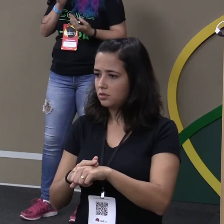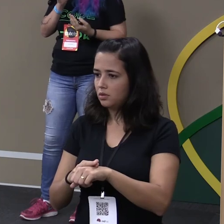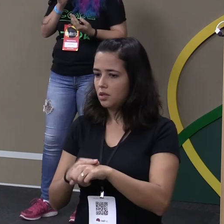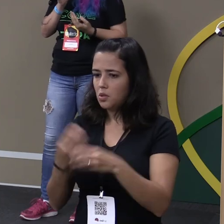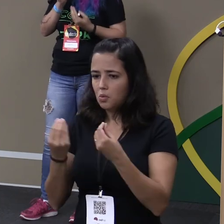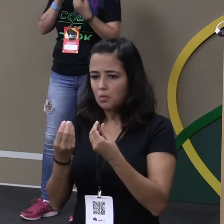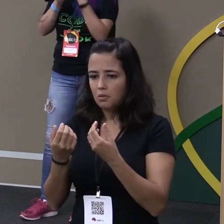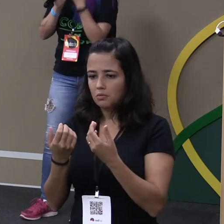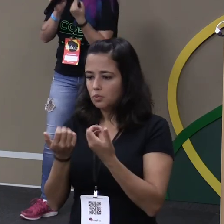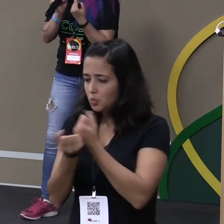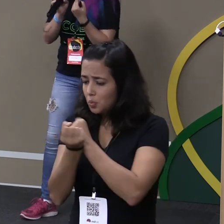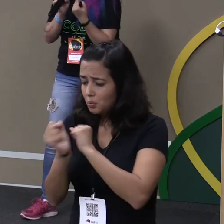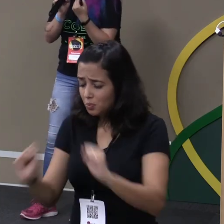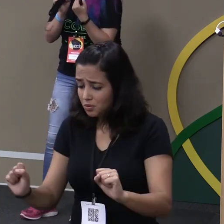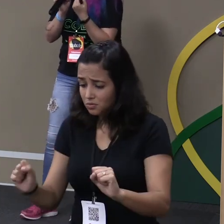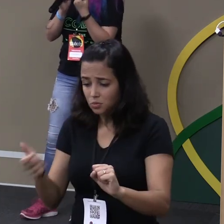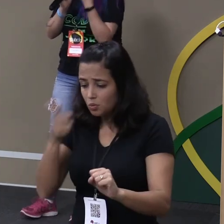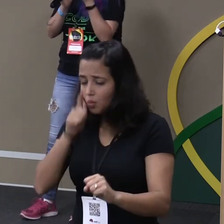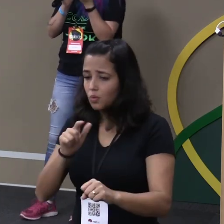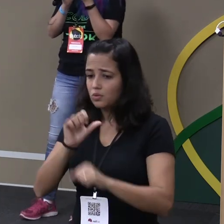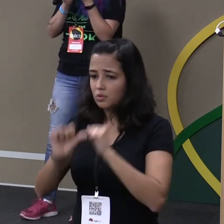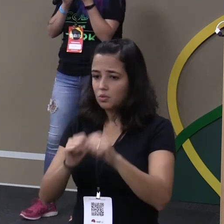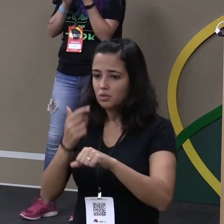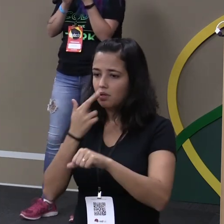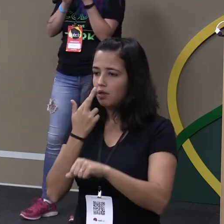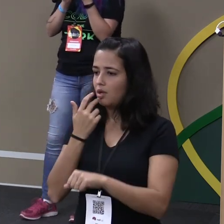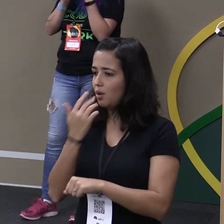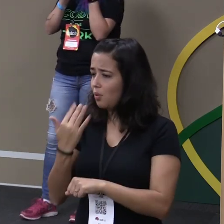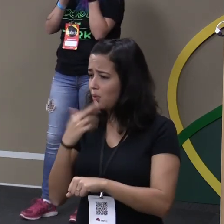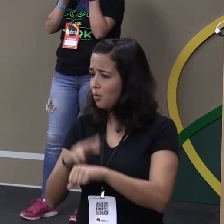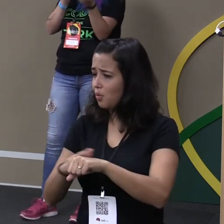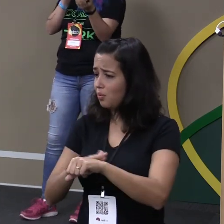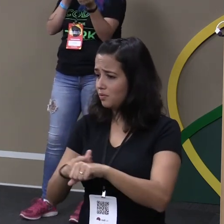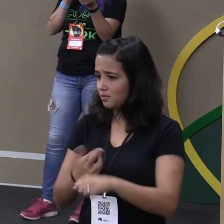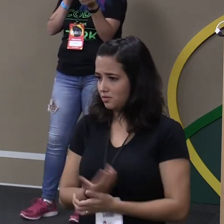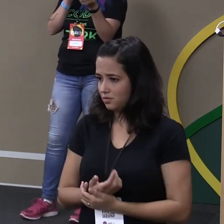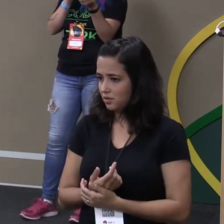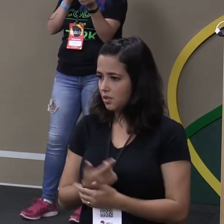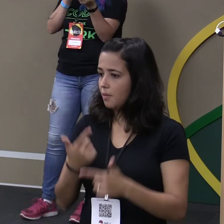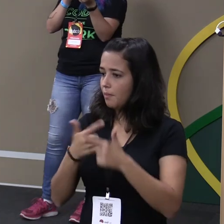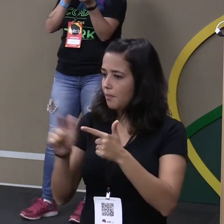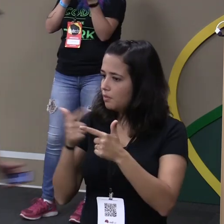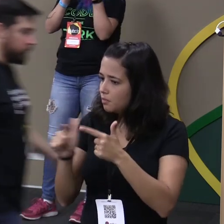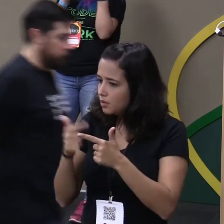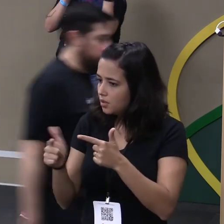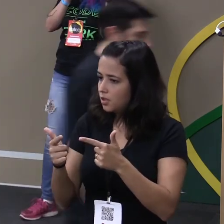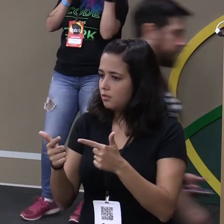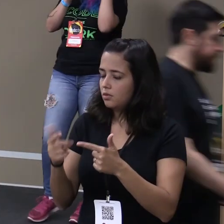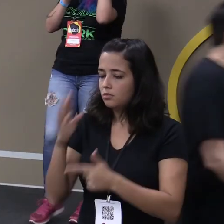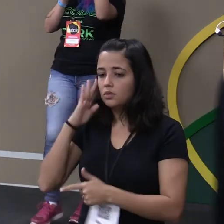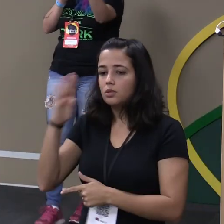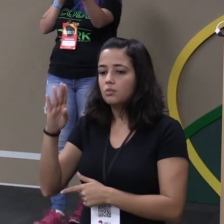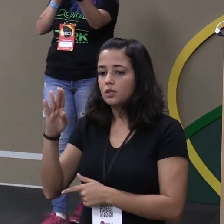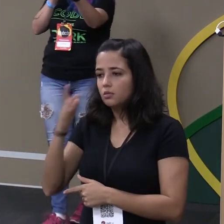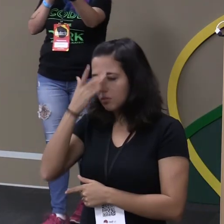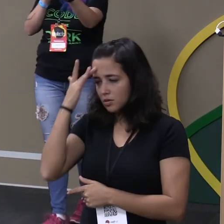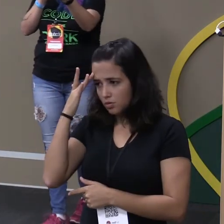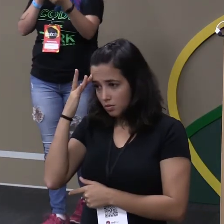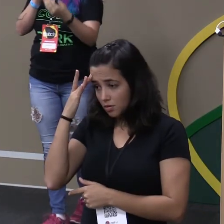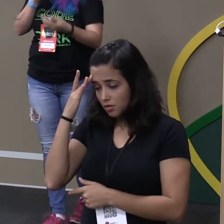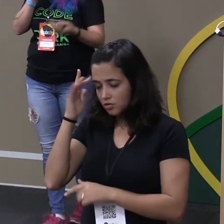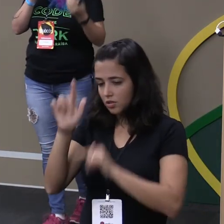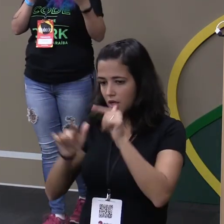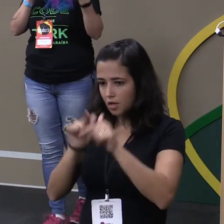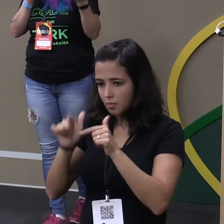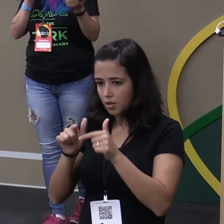falei não é possível que eu não consigo mudar uma cor uma cor porque a gente tem esse problema né principalmente quem trabalhou com bootstrap